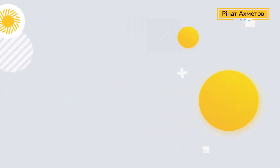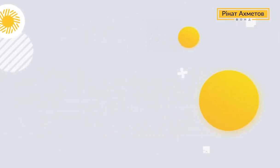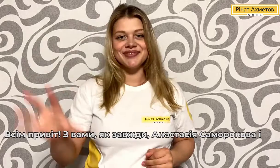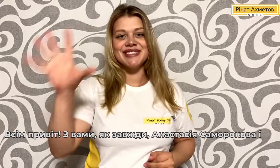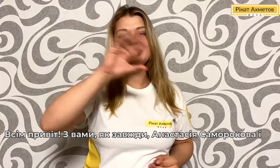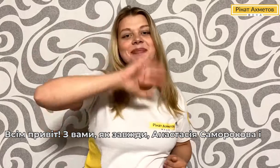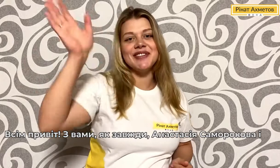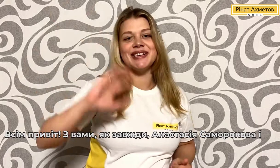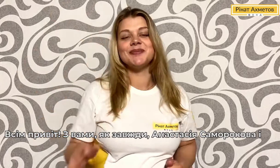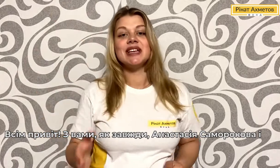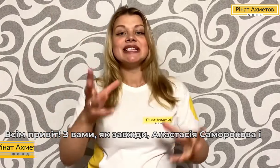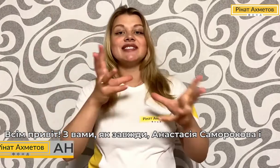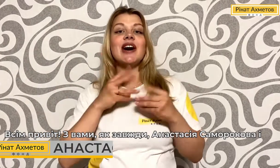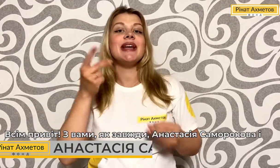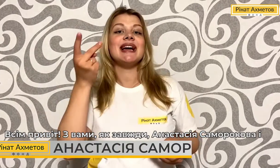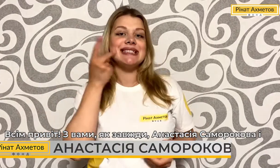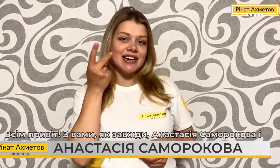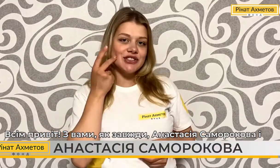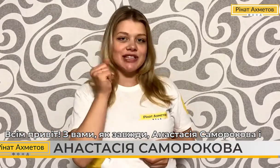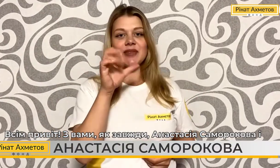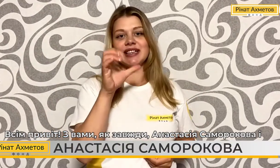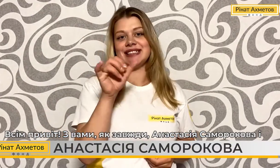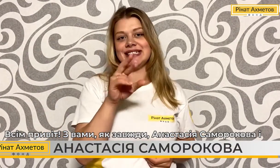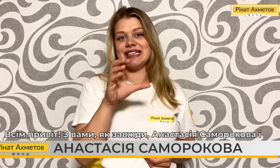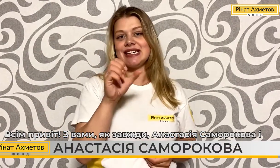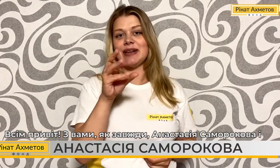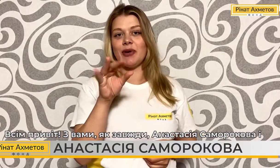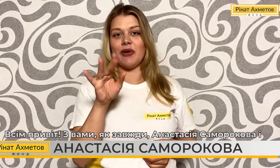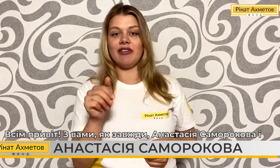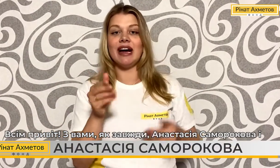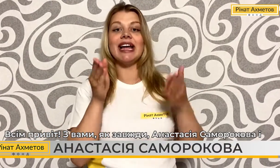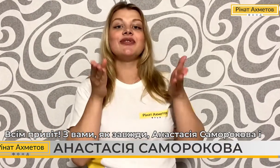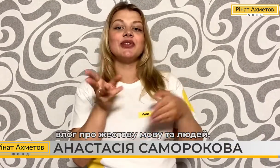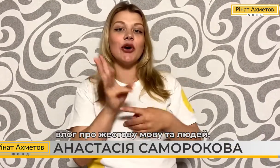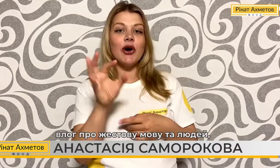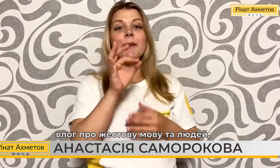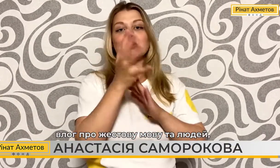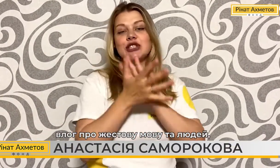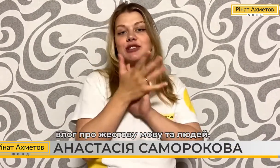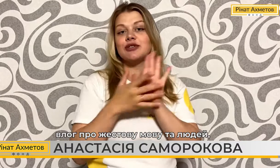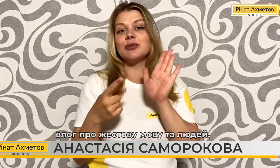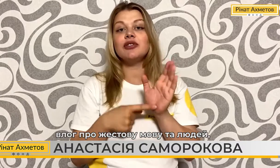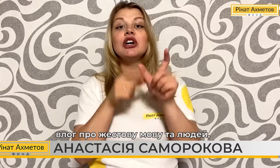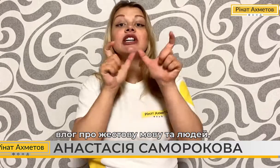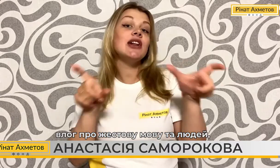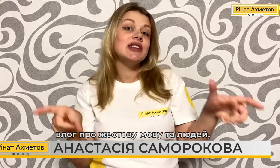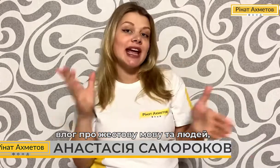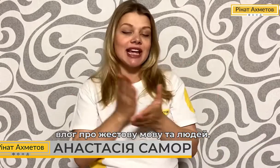Всім привіт! З вами, як завжди, Анастасія Саморокова і влог про жестову мову та людей, які